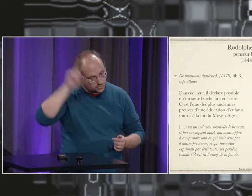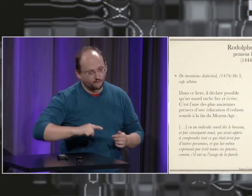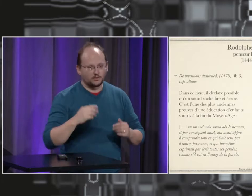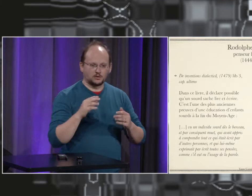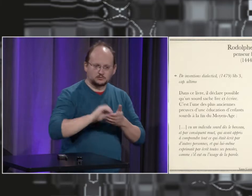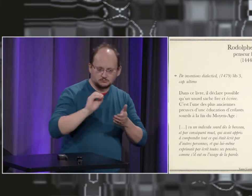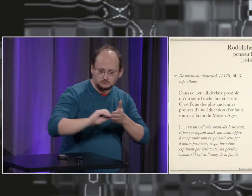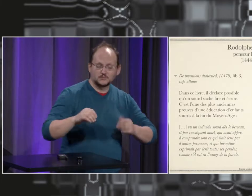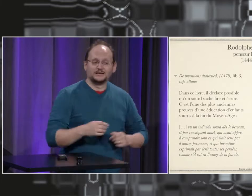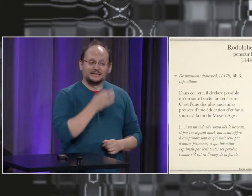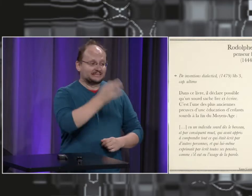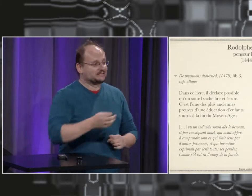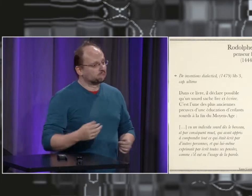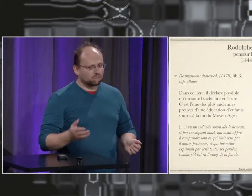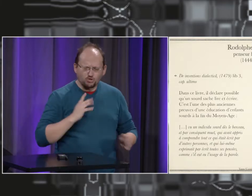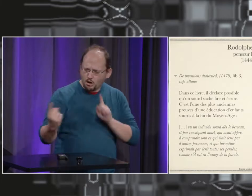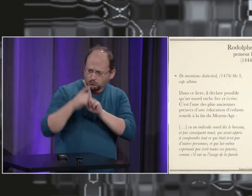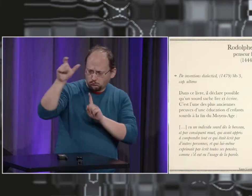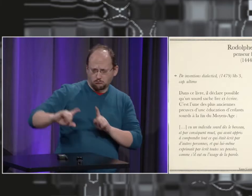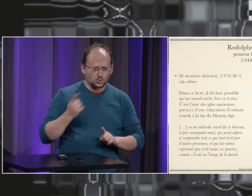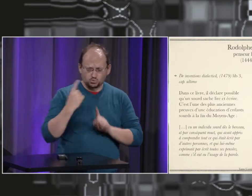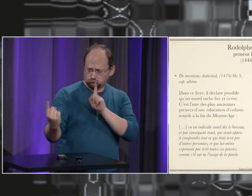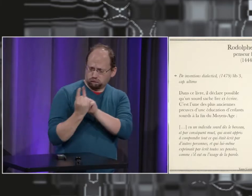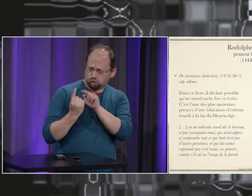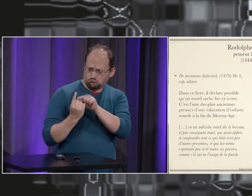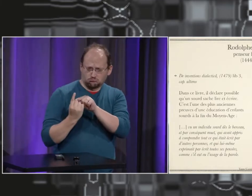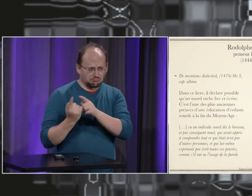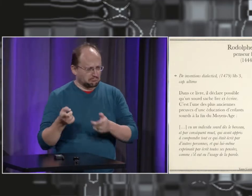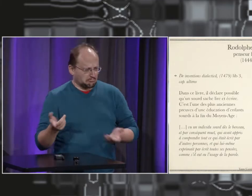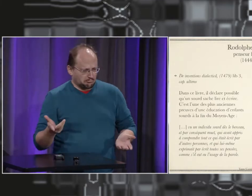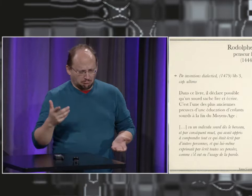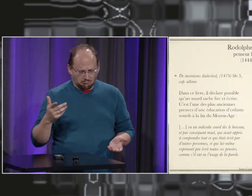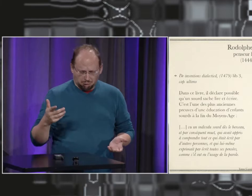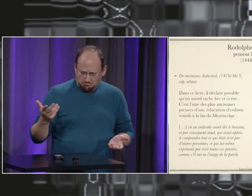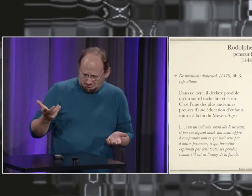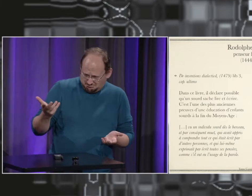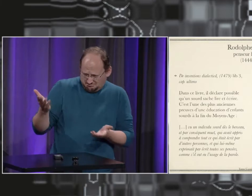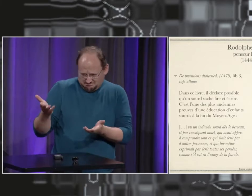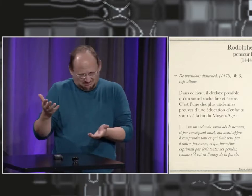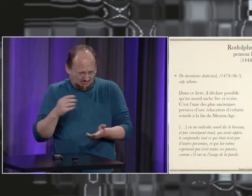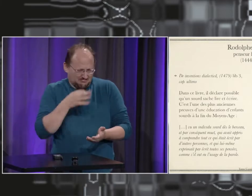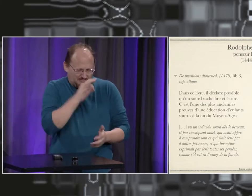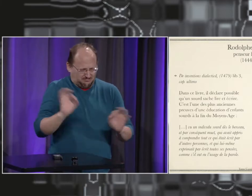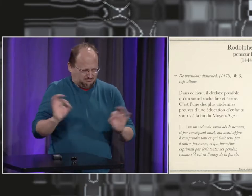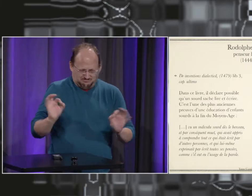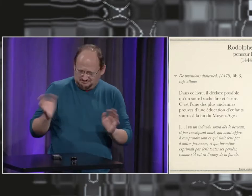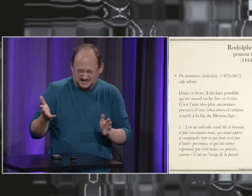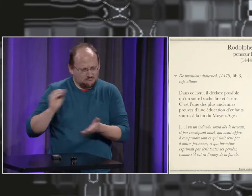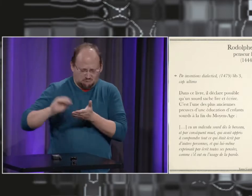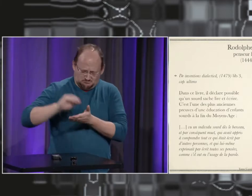Encore un philosophe qui a écrit sur les personnes sourdes et qui les a considérées comme